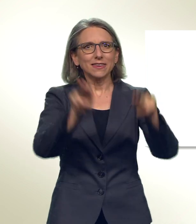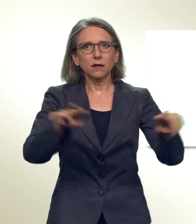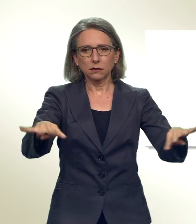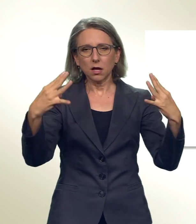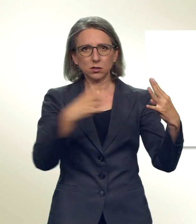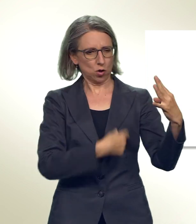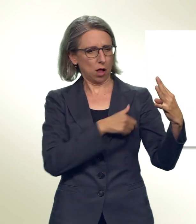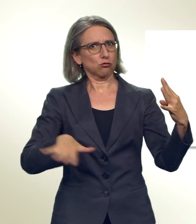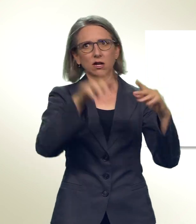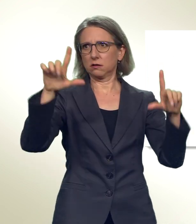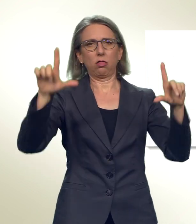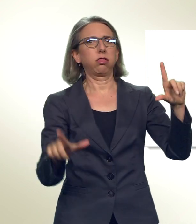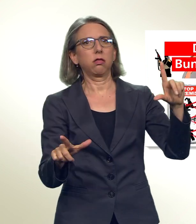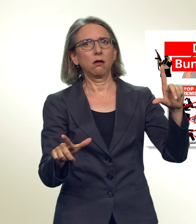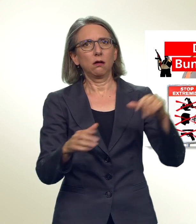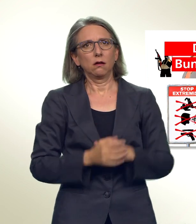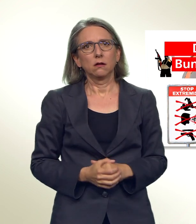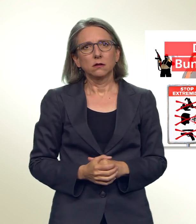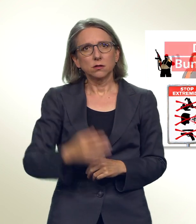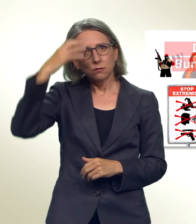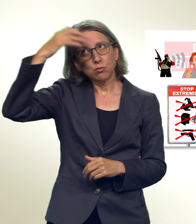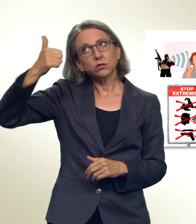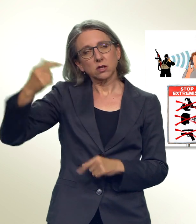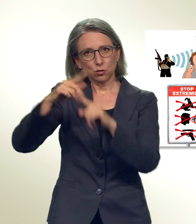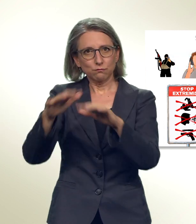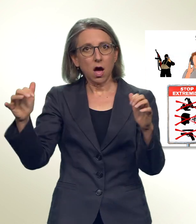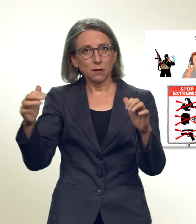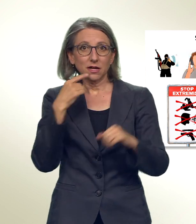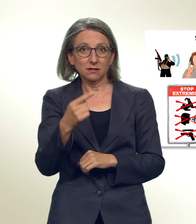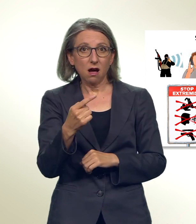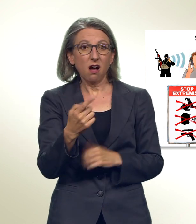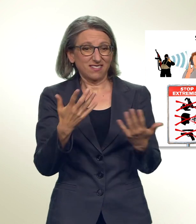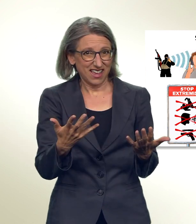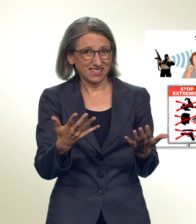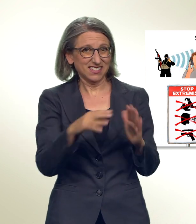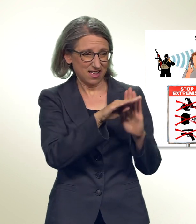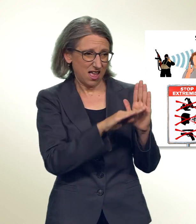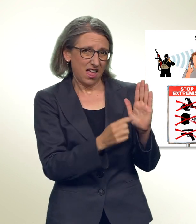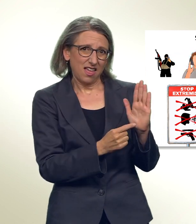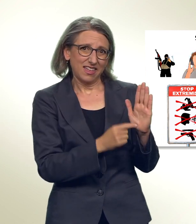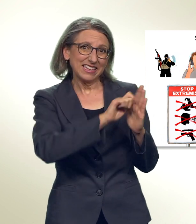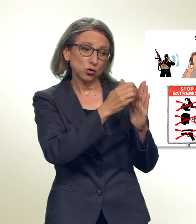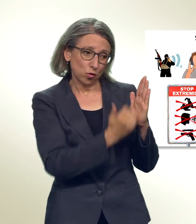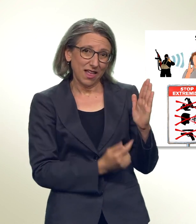der Schweiz. Für Bundesrat und Parlament genügen die heutigen Instrumente zum Schutz vor Terrorismus nicht.